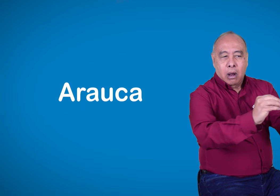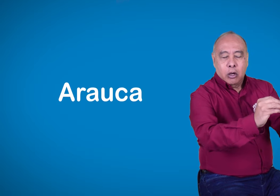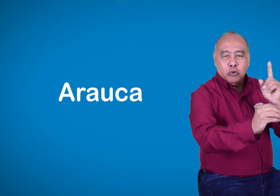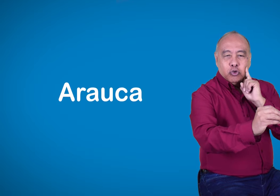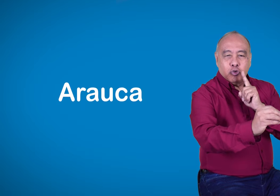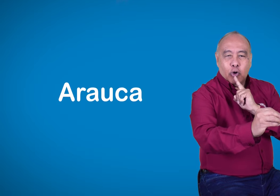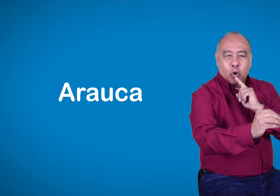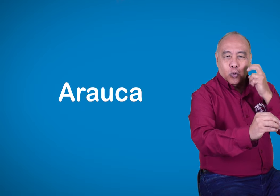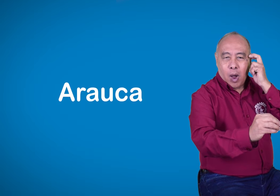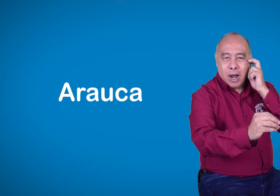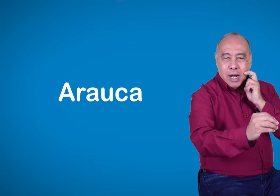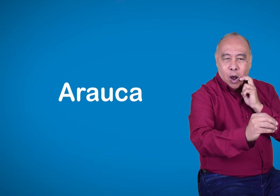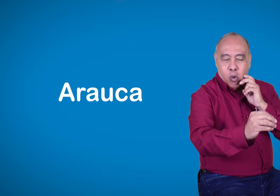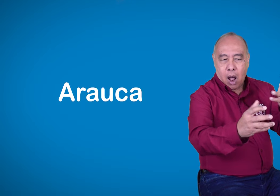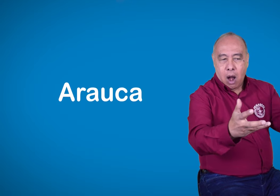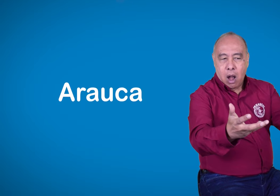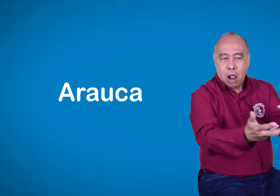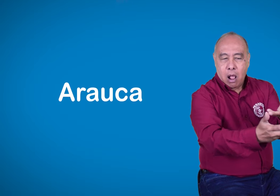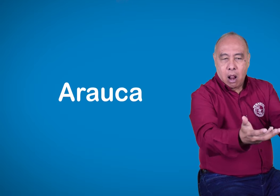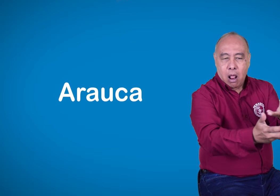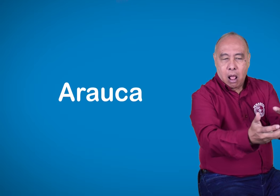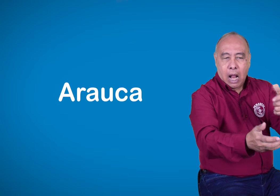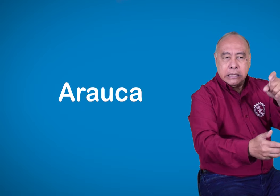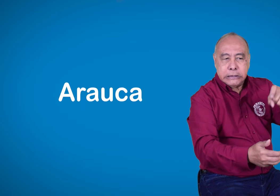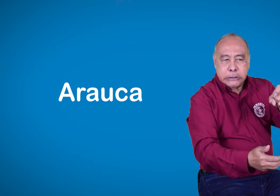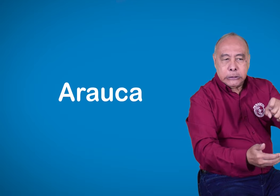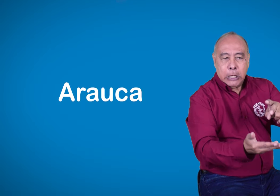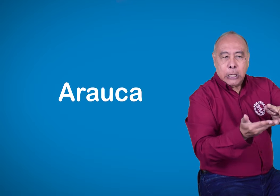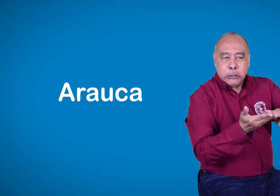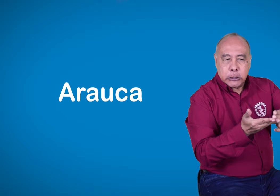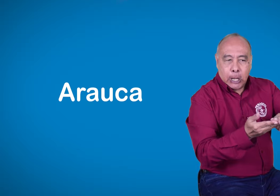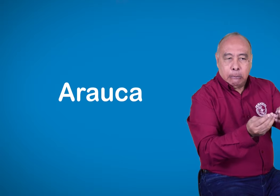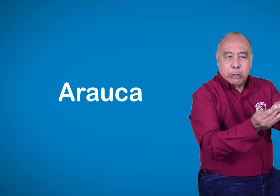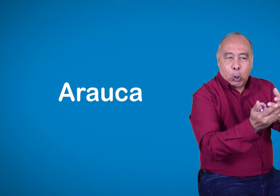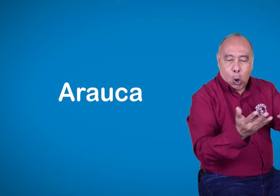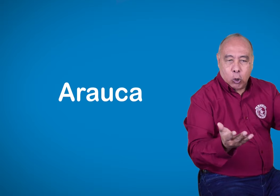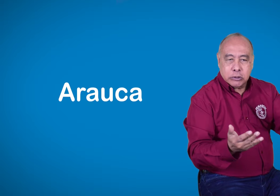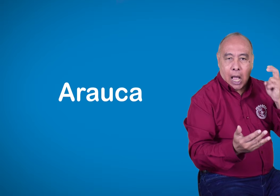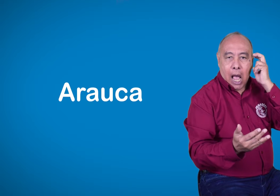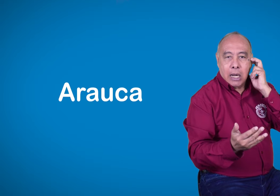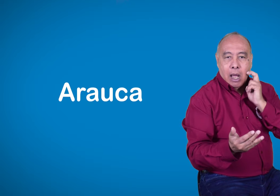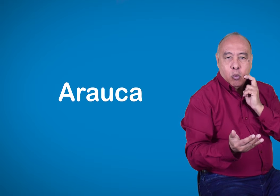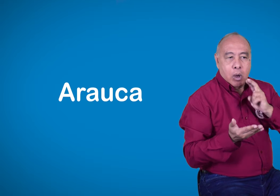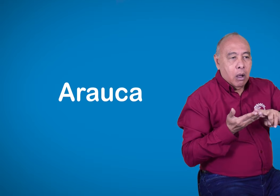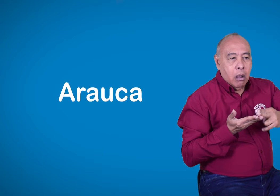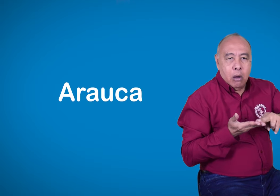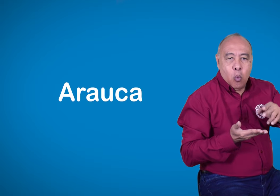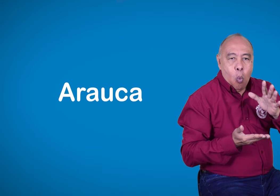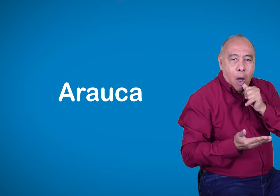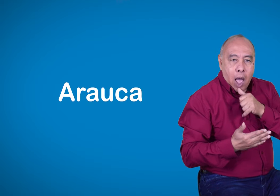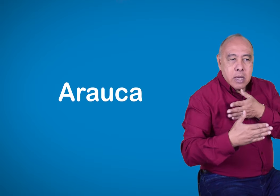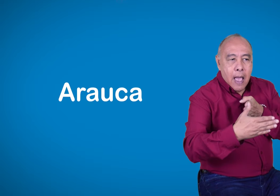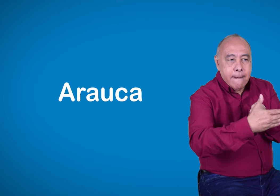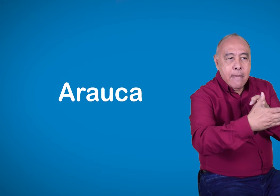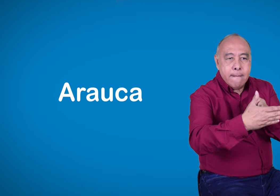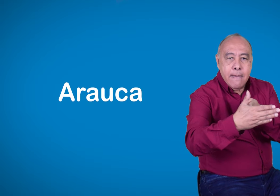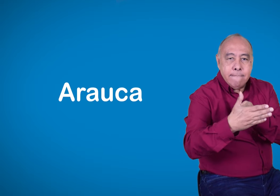departamento, tuvieron un diálogo en donde la comunidad expresó la necesidad del servicio de interpretación y que